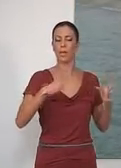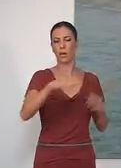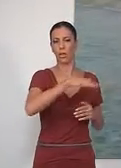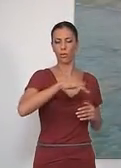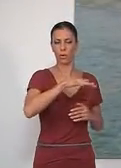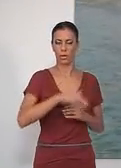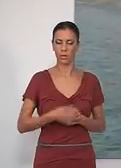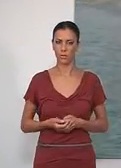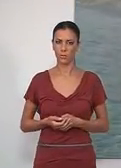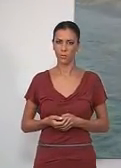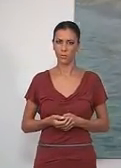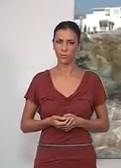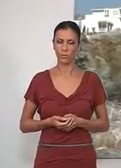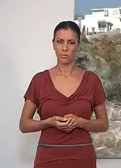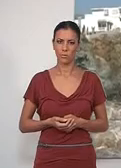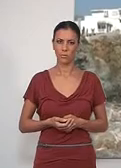riberas y el entorno.